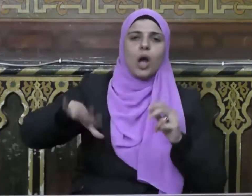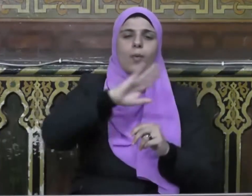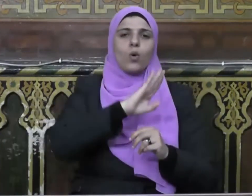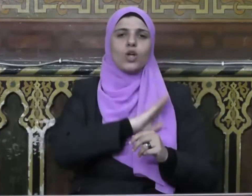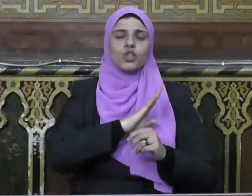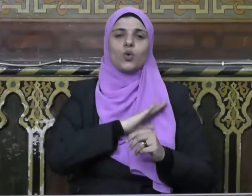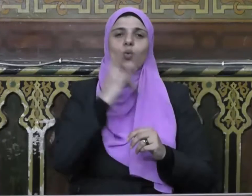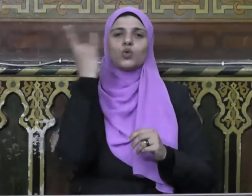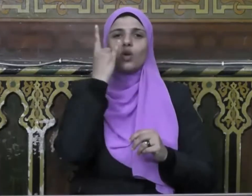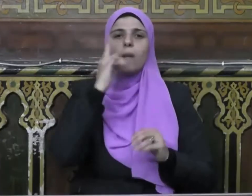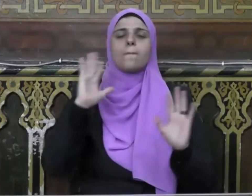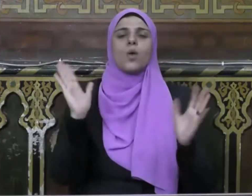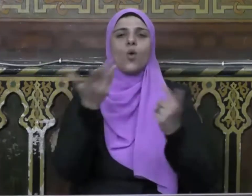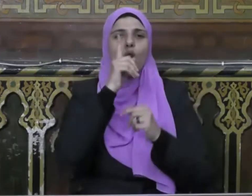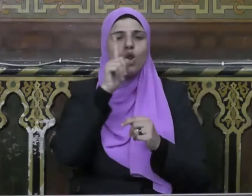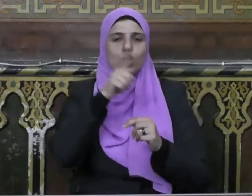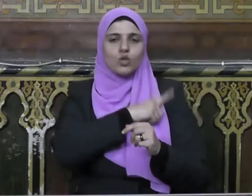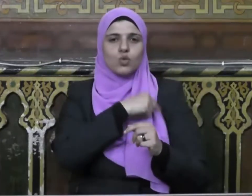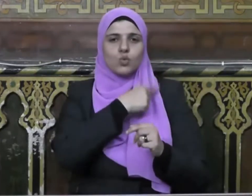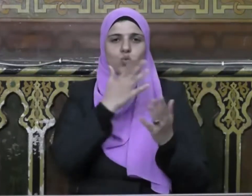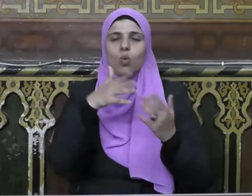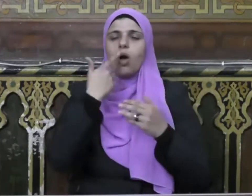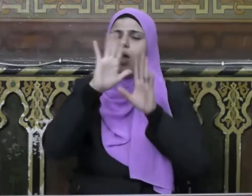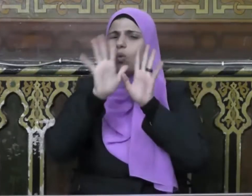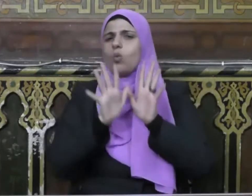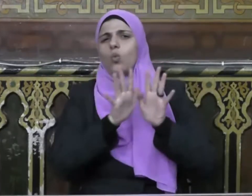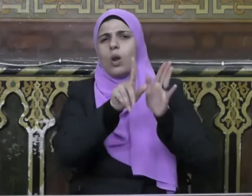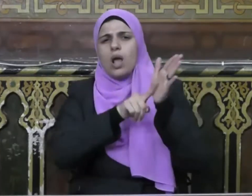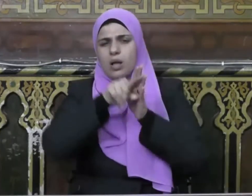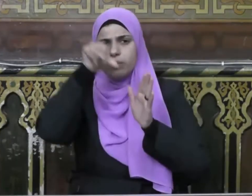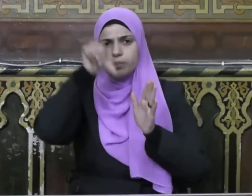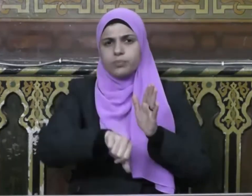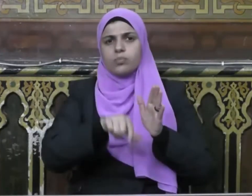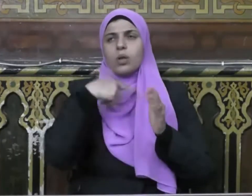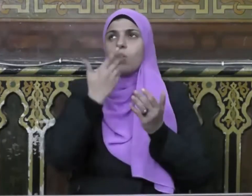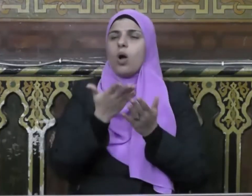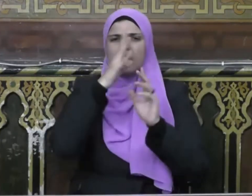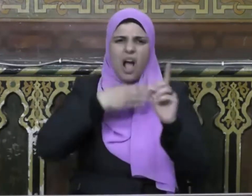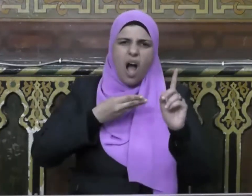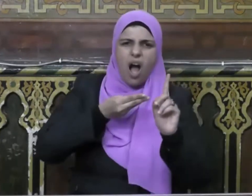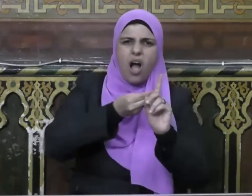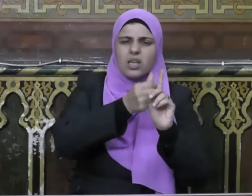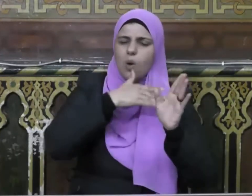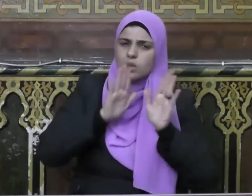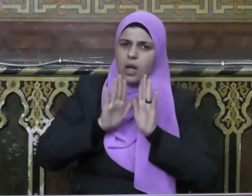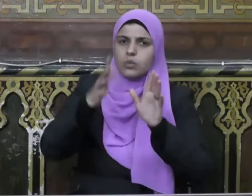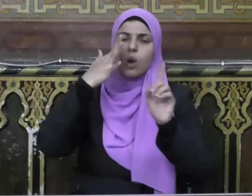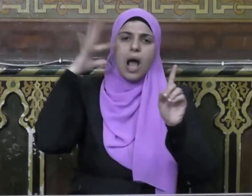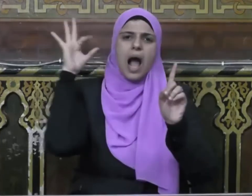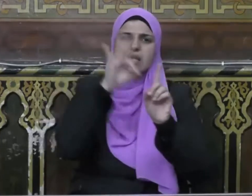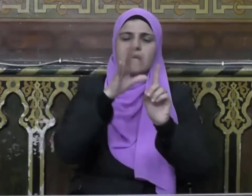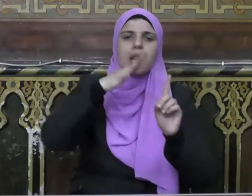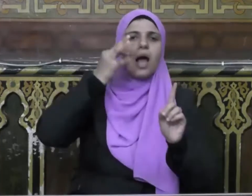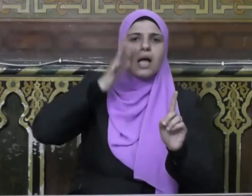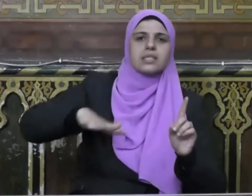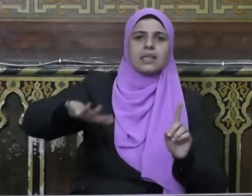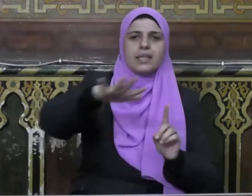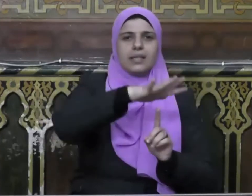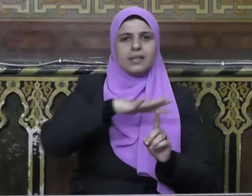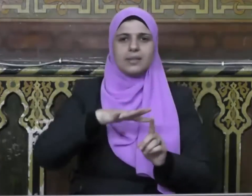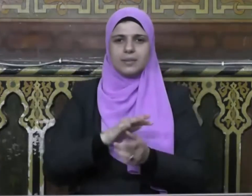وشعبها وجيشها وشرطتها من كل سوء ورد عنها كيد الكائدين وحقد الحاقدين وحسد